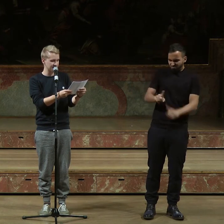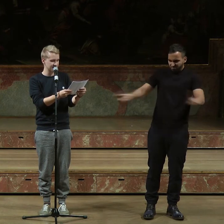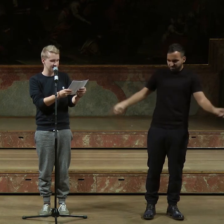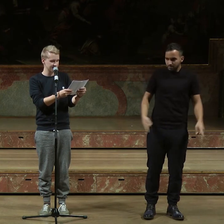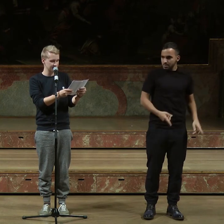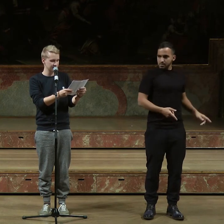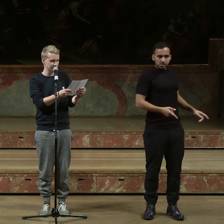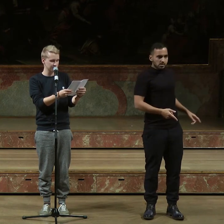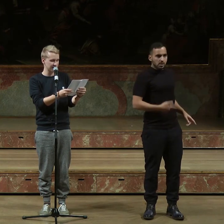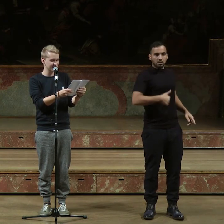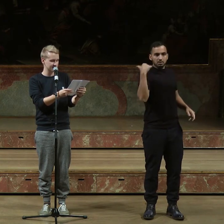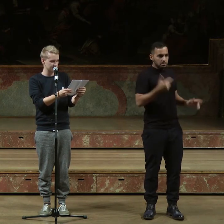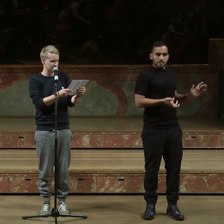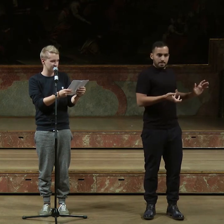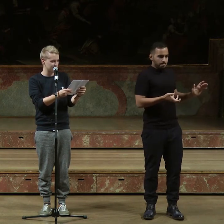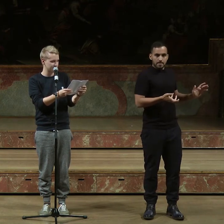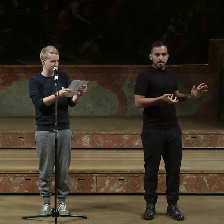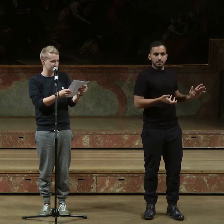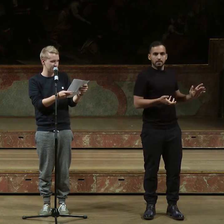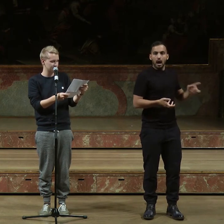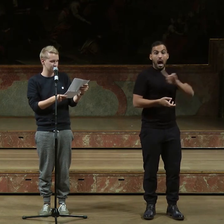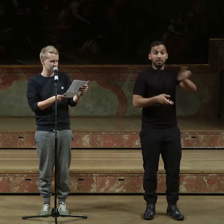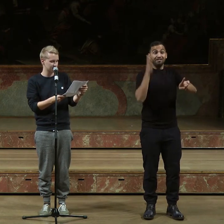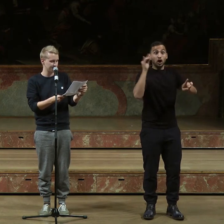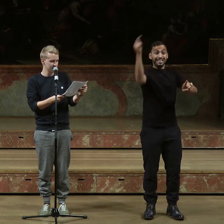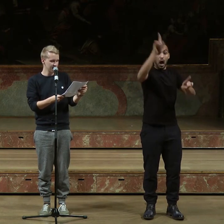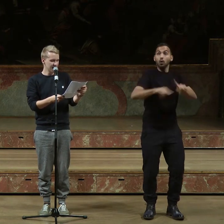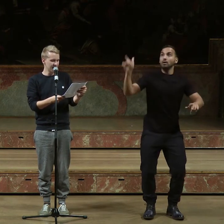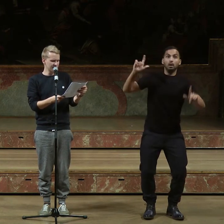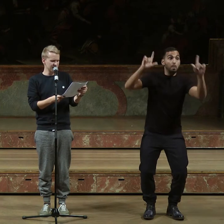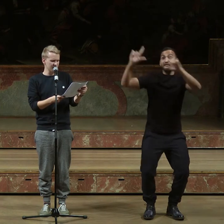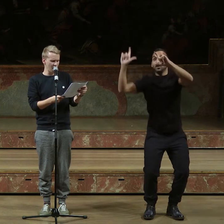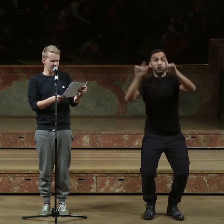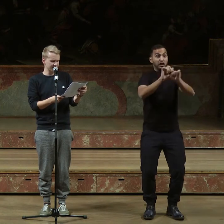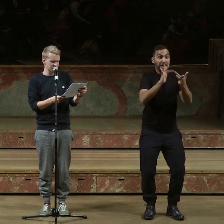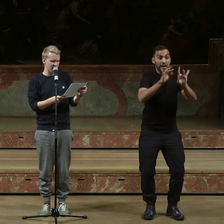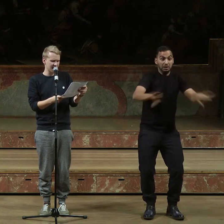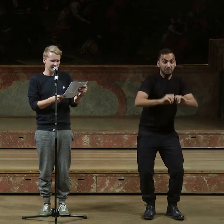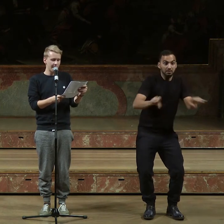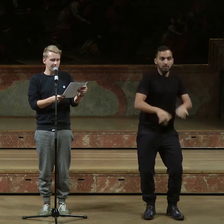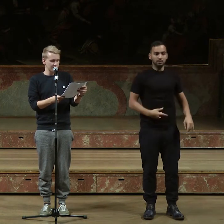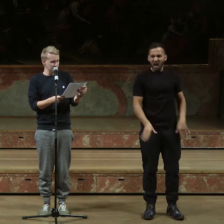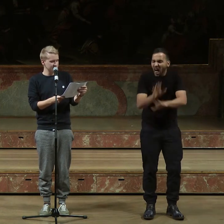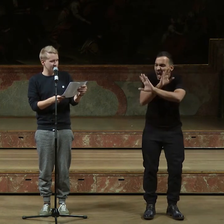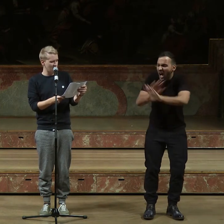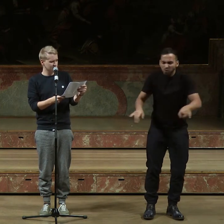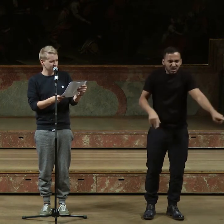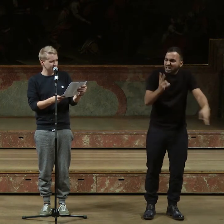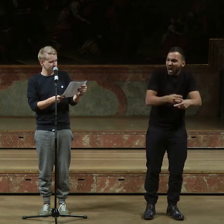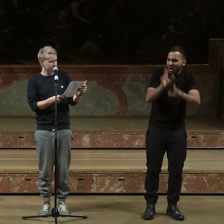alte Hilde im Hintergrund Beweis-Snapchat-Selfies an die Gemeinde verschickte. Herz jetzt auf mit dem Schaß! Der Puh ist krank und geht ins